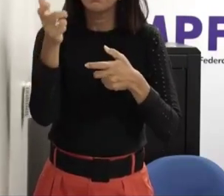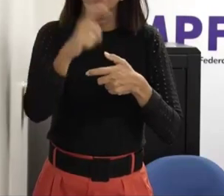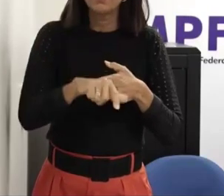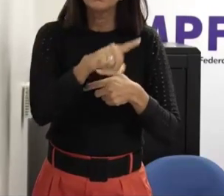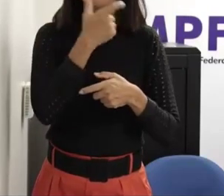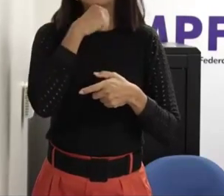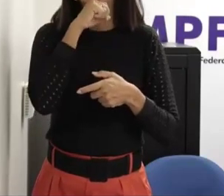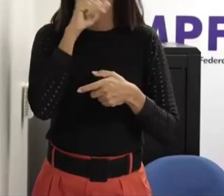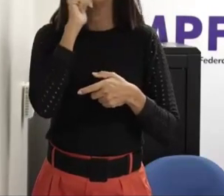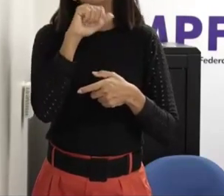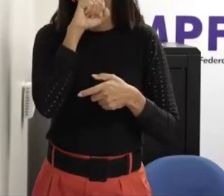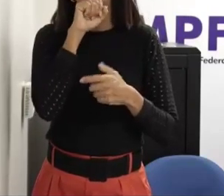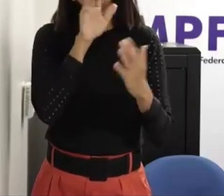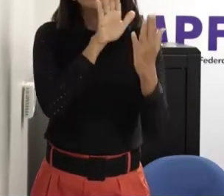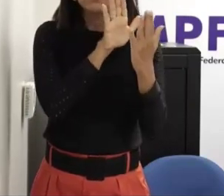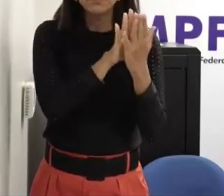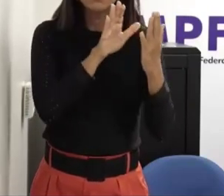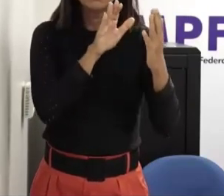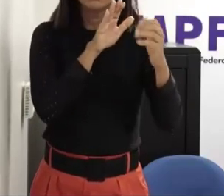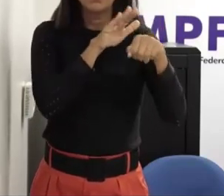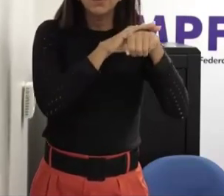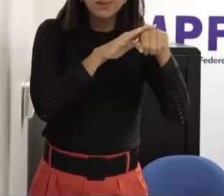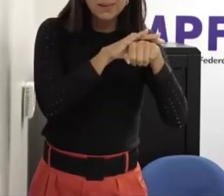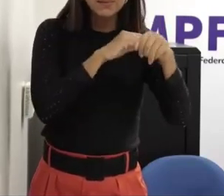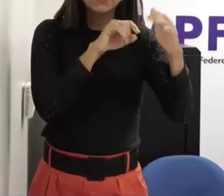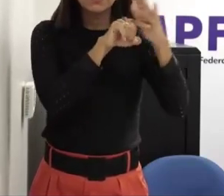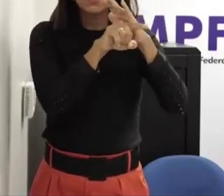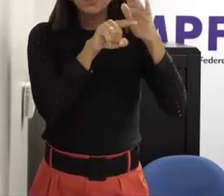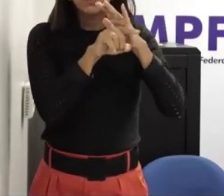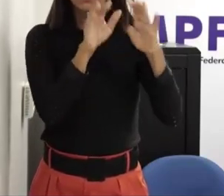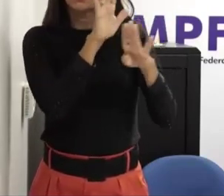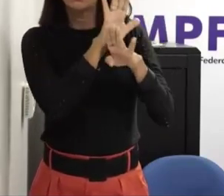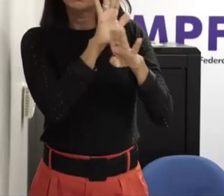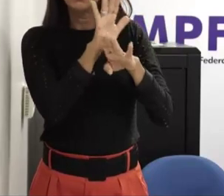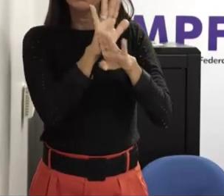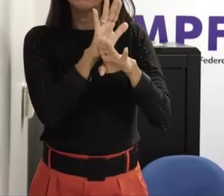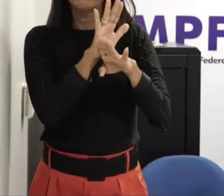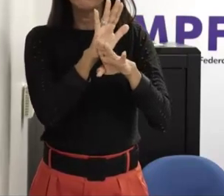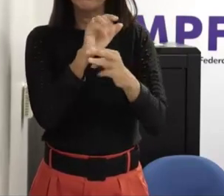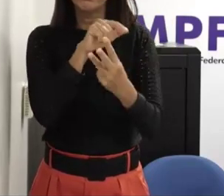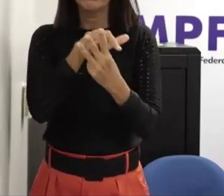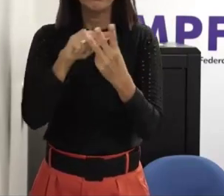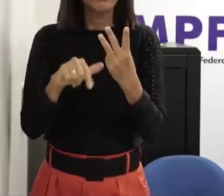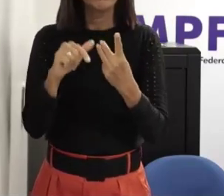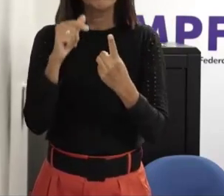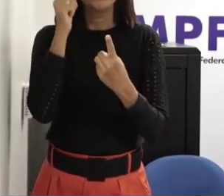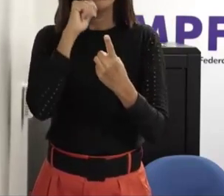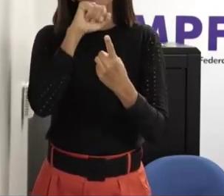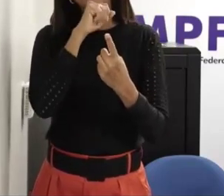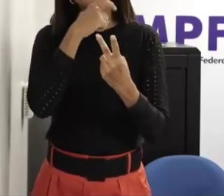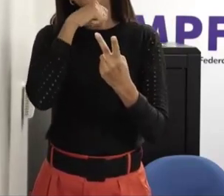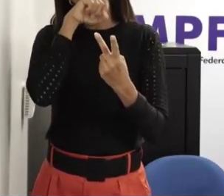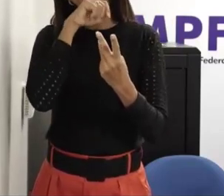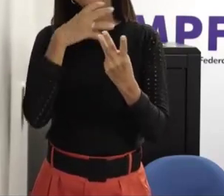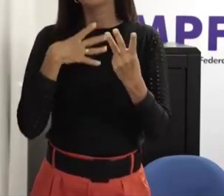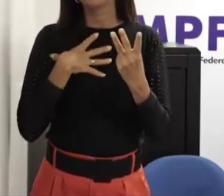que é o que eu tava comentando né por que que um pai não dá uma denúncia de um abuso real porque